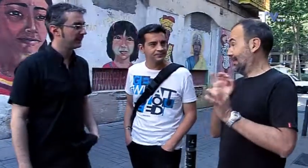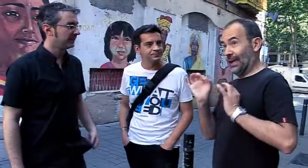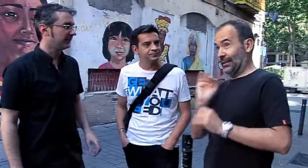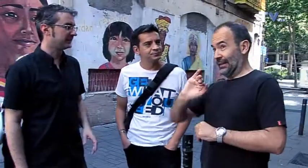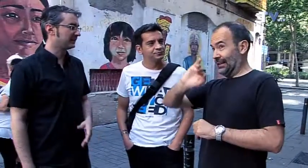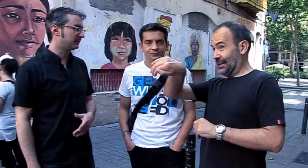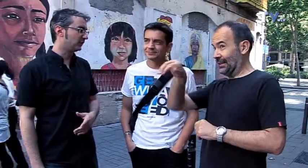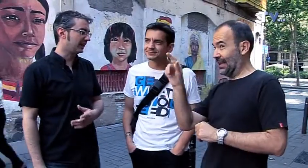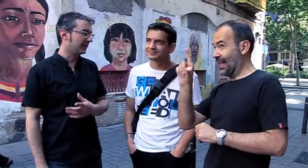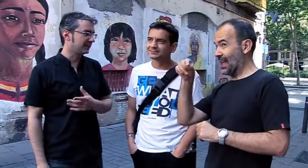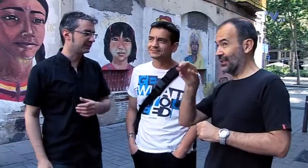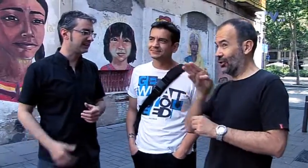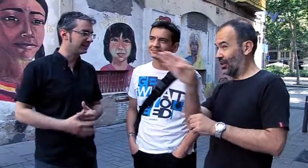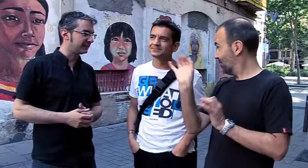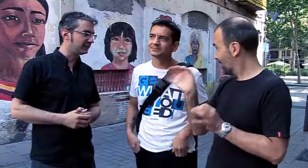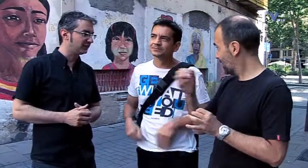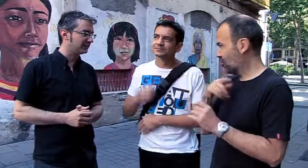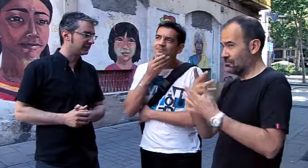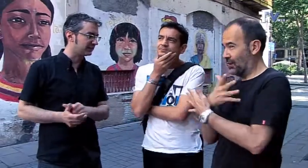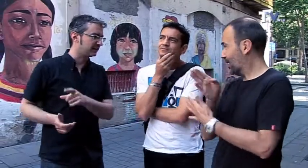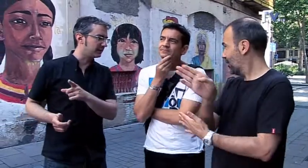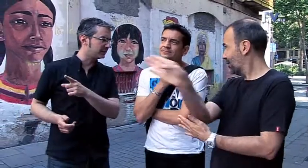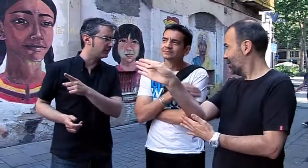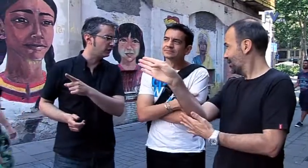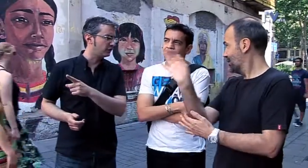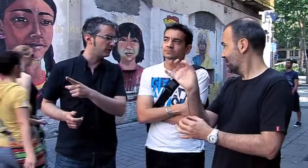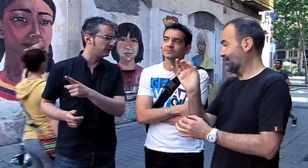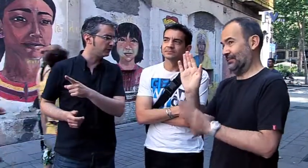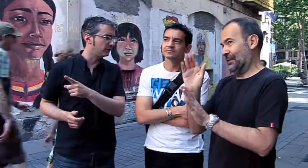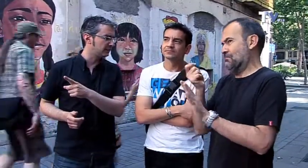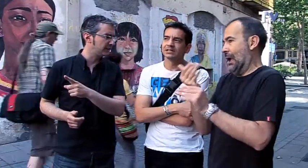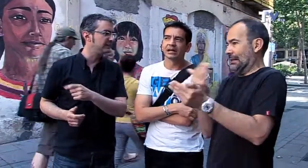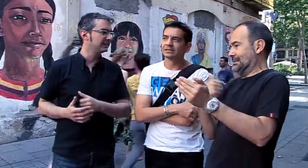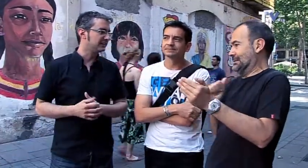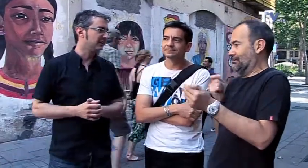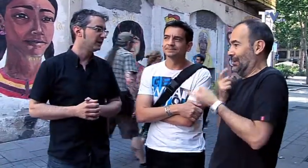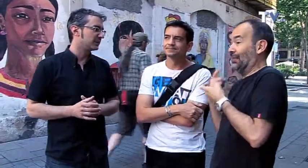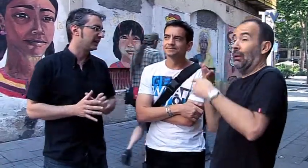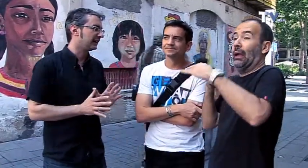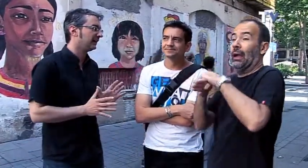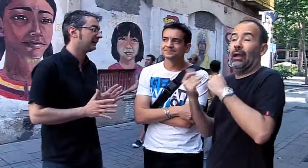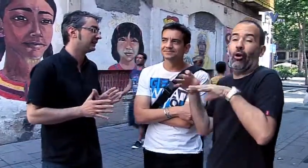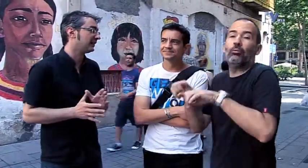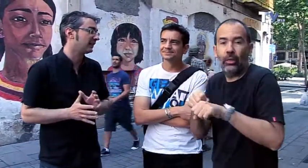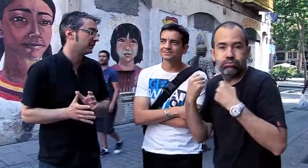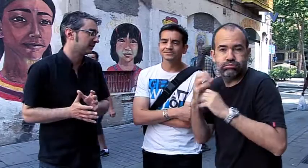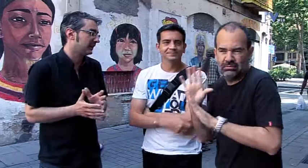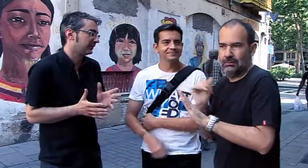Bien, estamos a punto de llegar al teatro Yantiol. Creo que es así, que está aquí cerquita. Al lado. Y nada, pues,